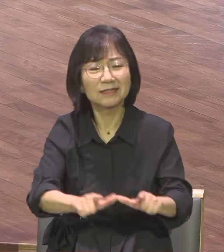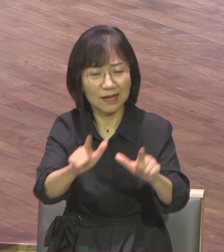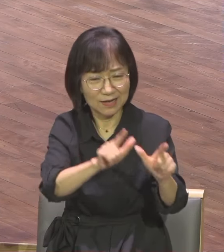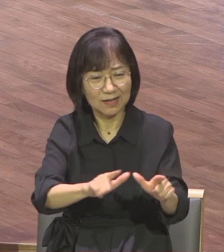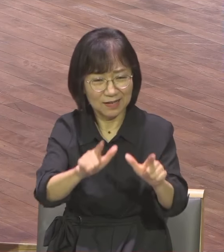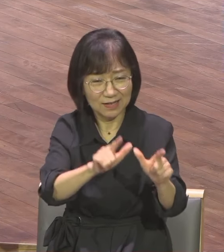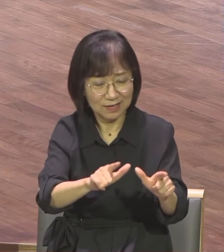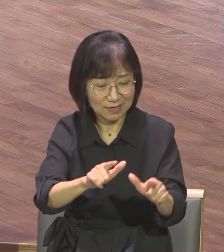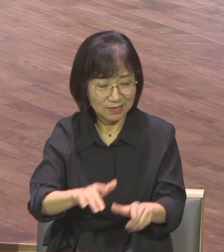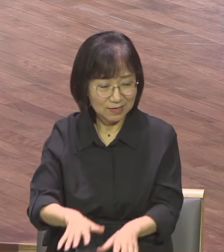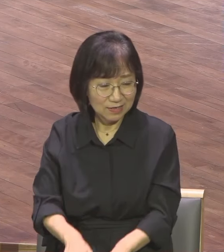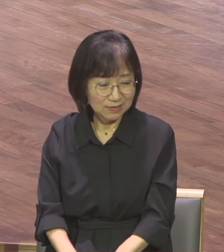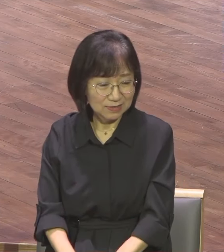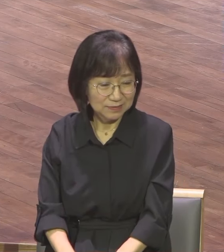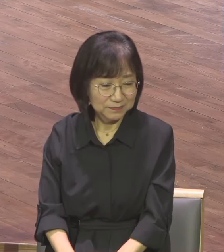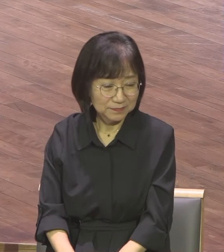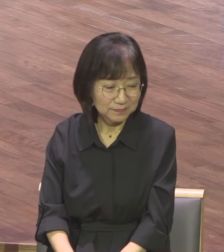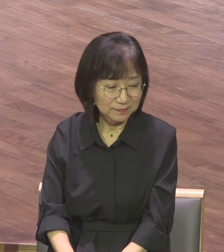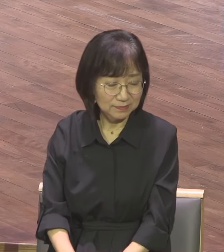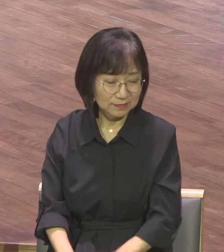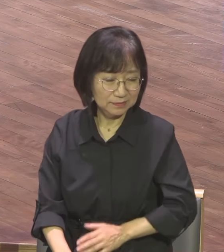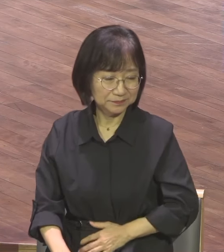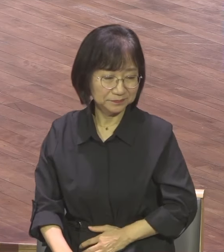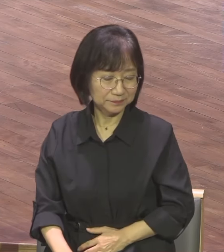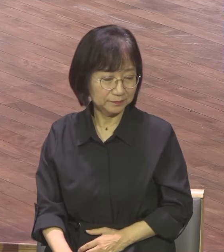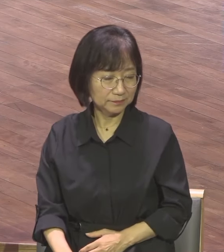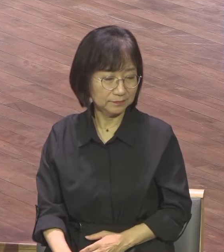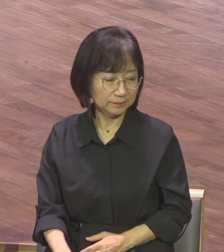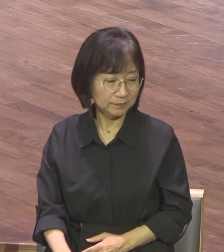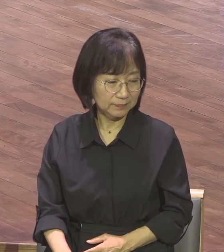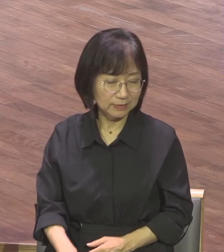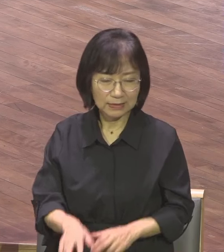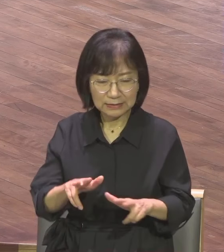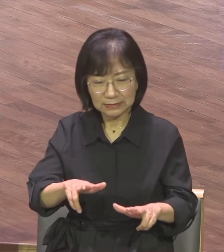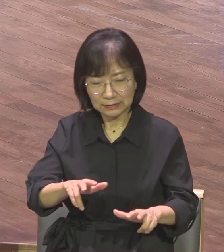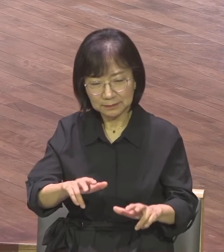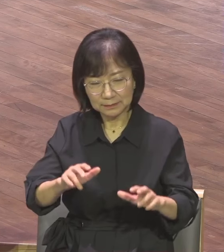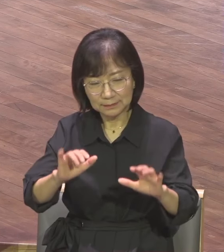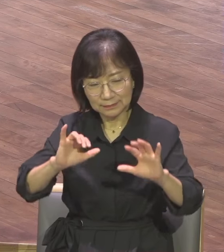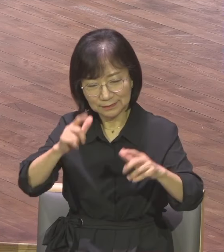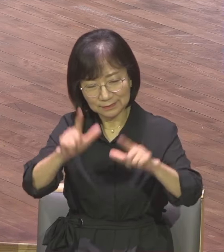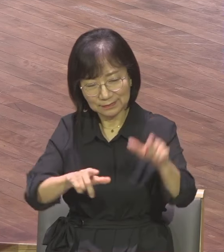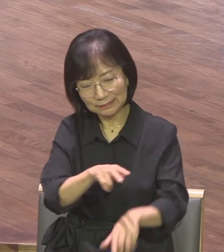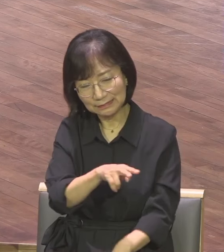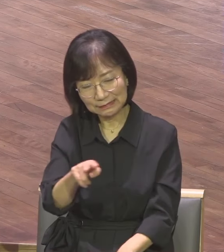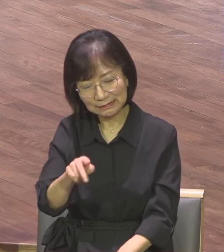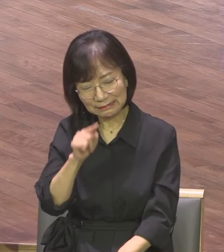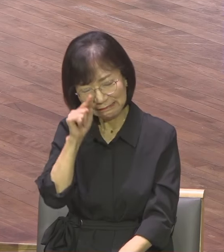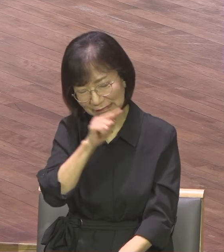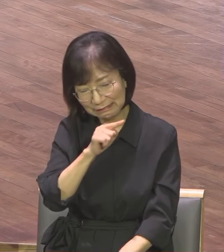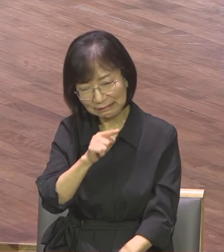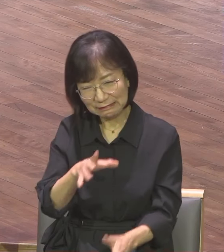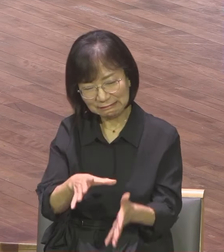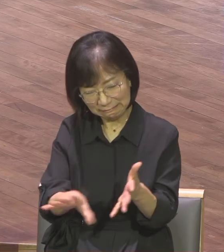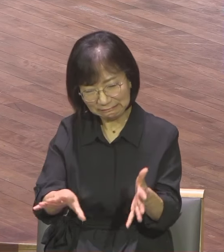이렇게 정리했습니다 악한 세대다 폐역한 세대다 음란한 세대다